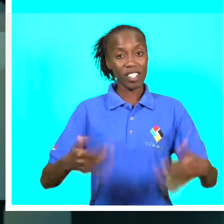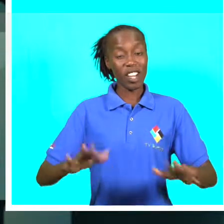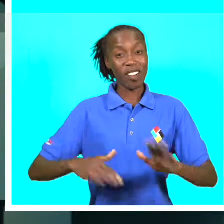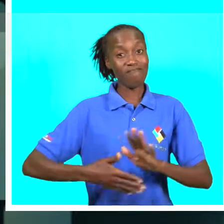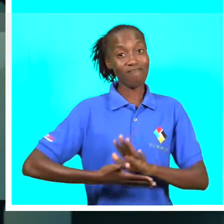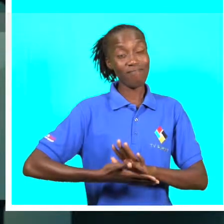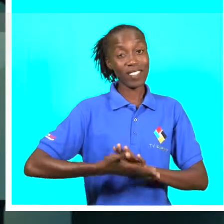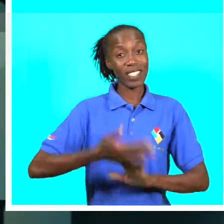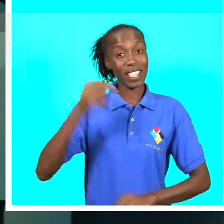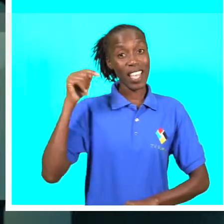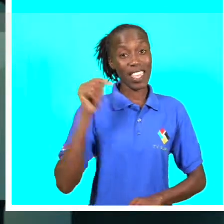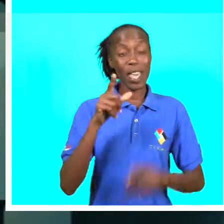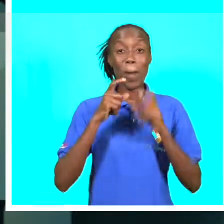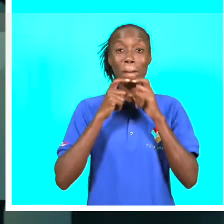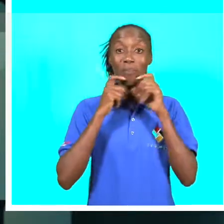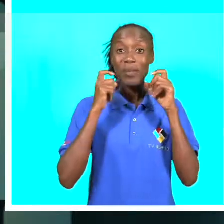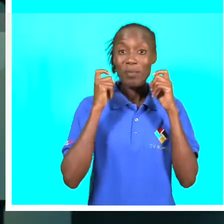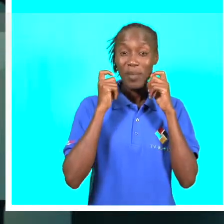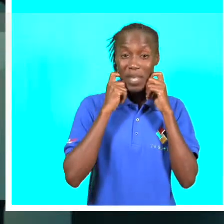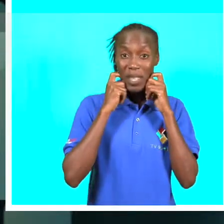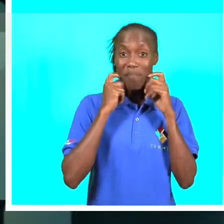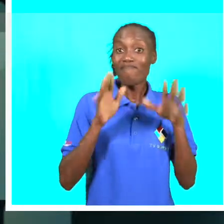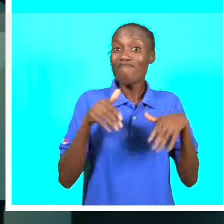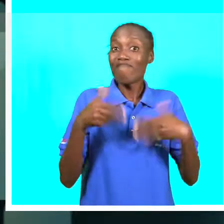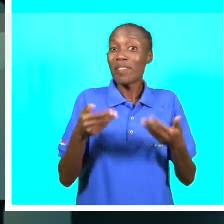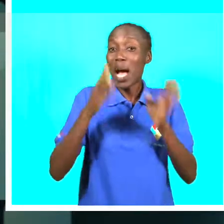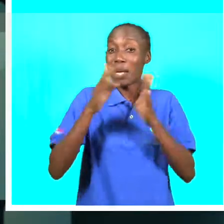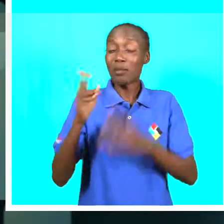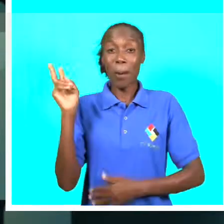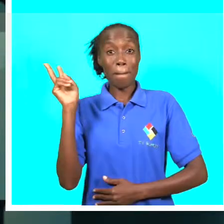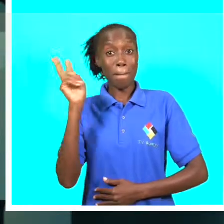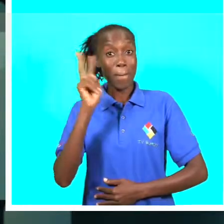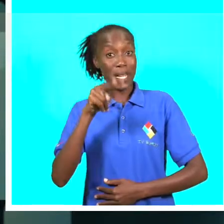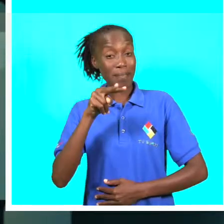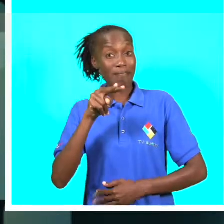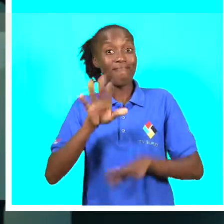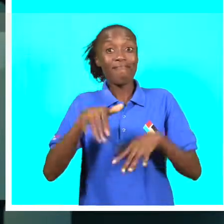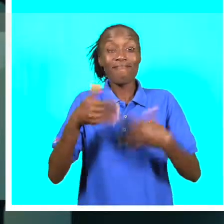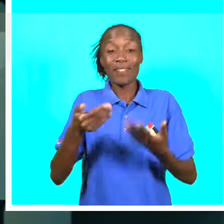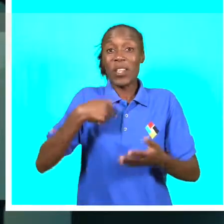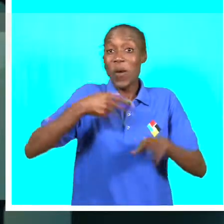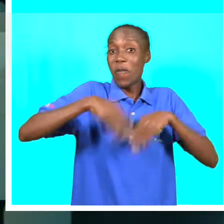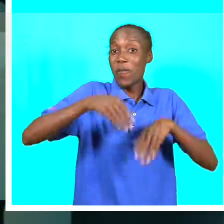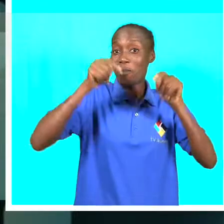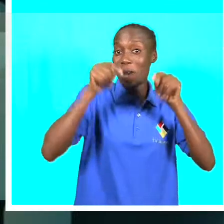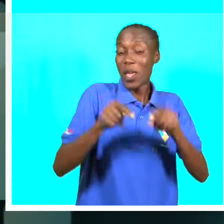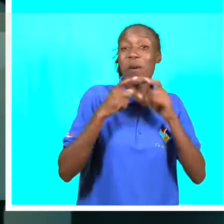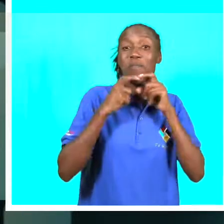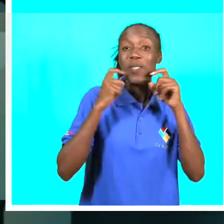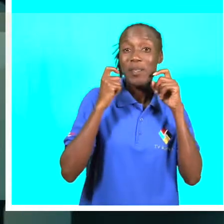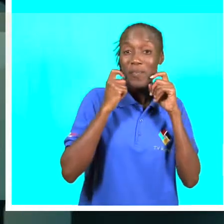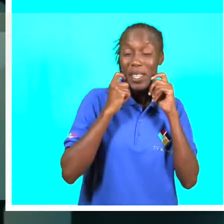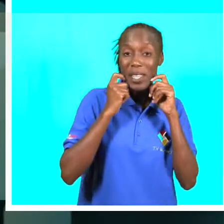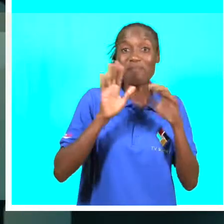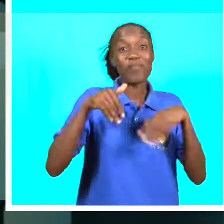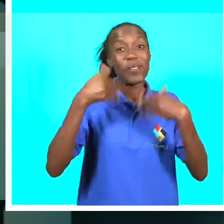num país. Então praticamente alguém viu eu a jogar aqui em Moçambique e